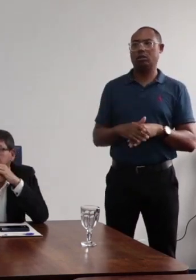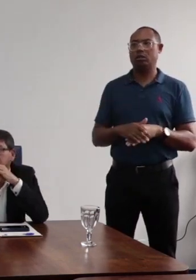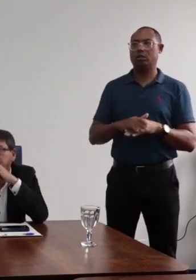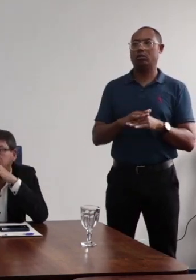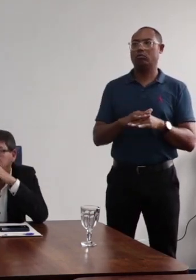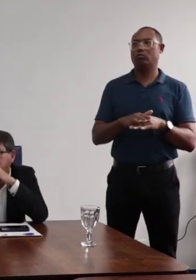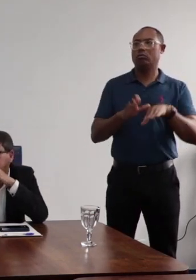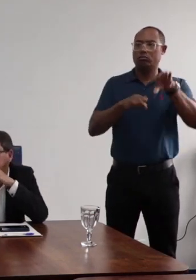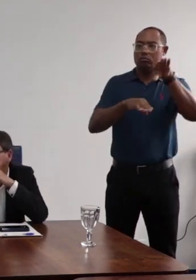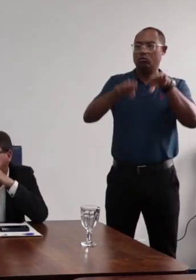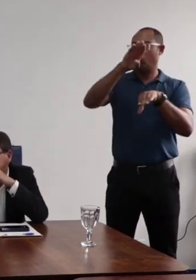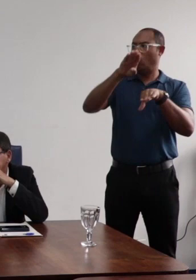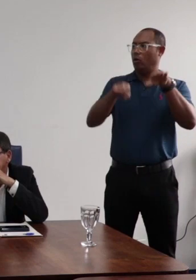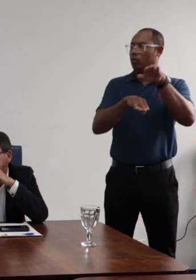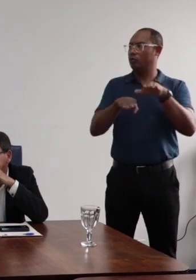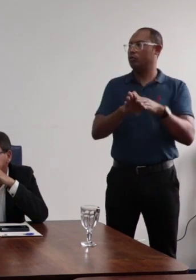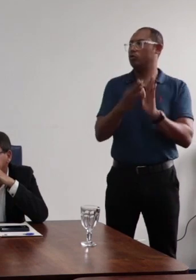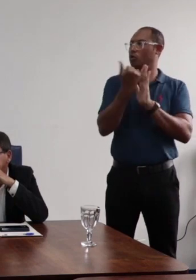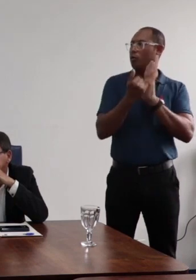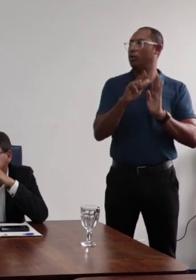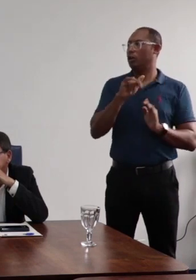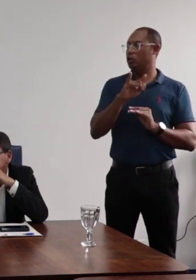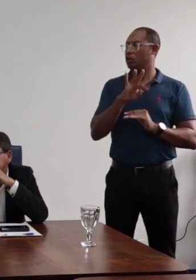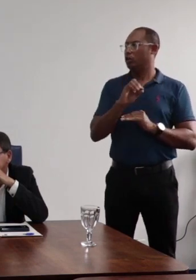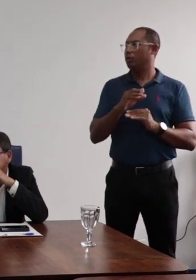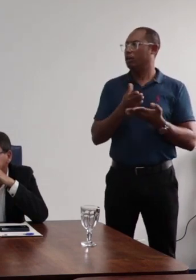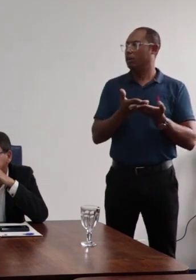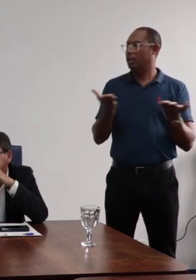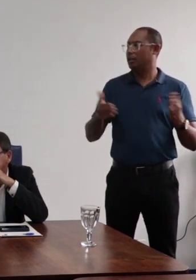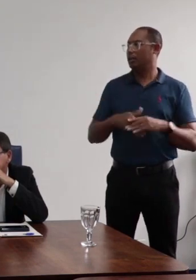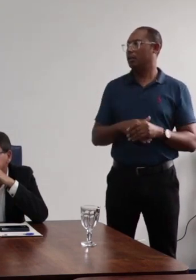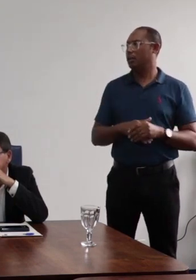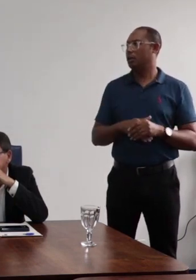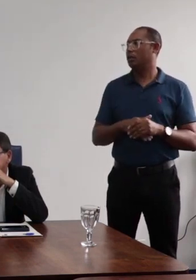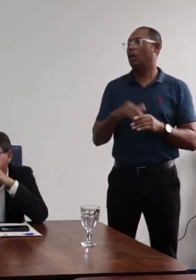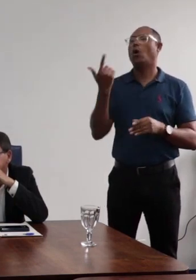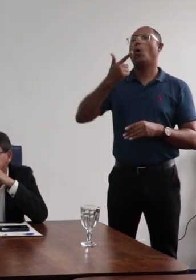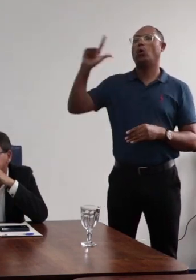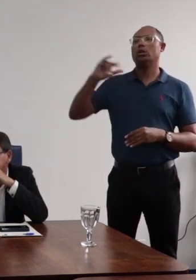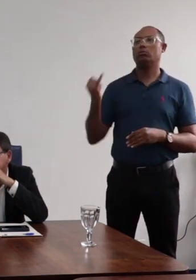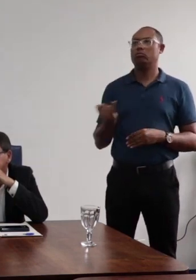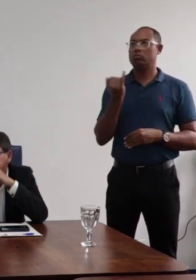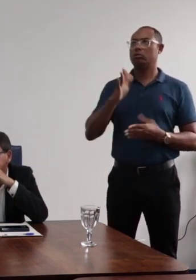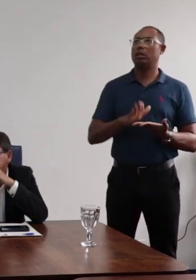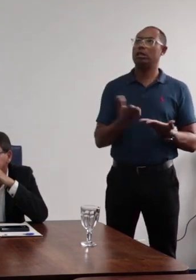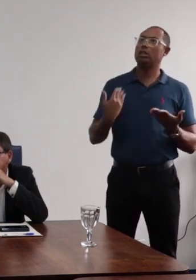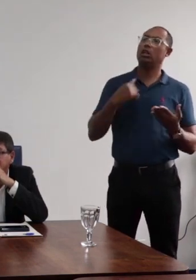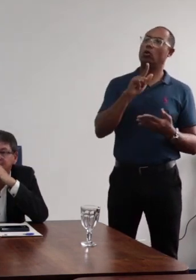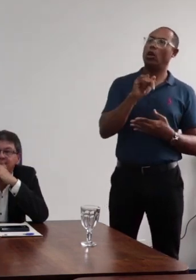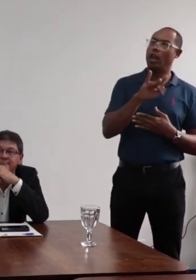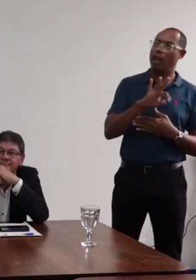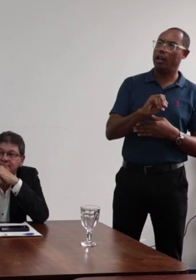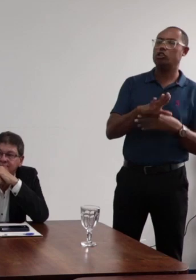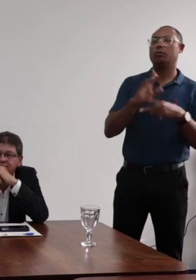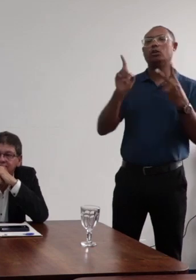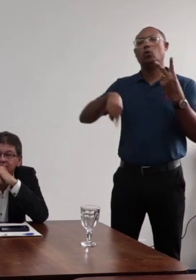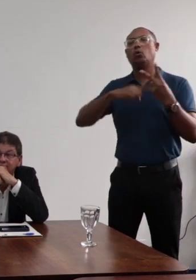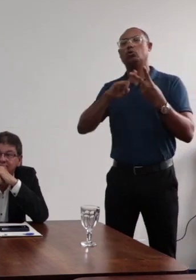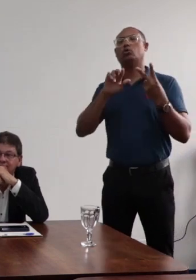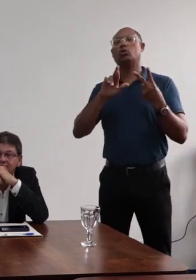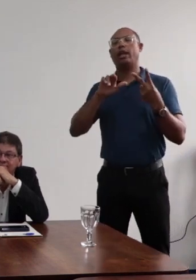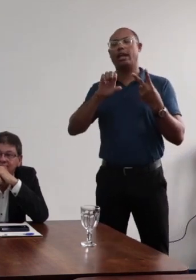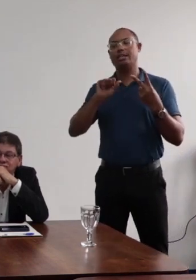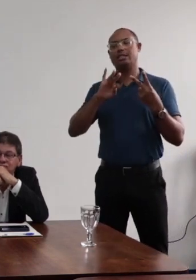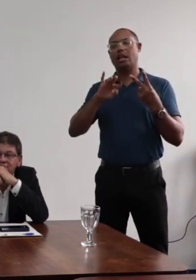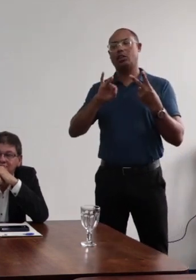não tem um acima do outro, segundo os regimentos. Tá bom? E outra coisa, tanto no regimento quanto no estatuto, não é